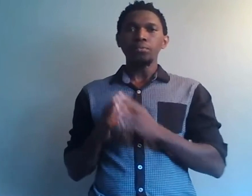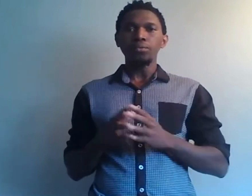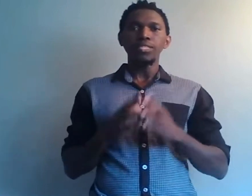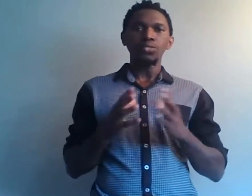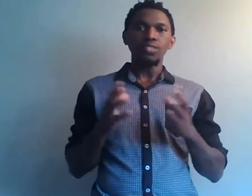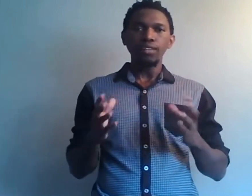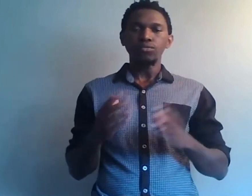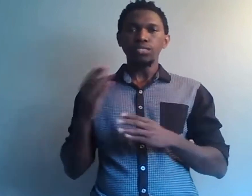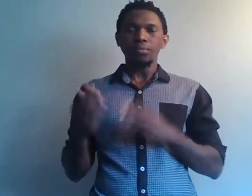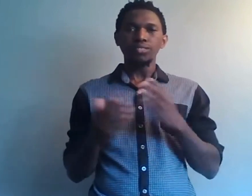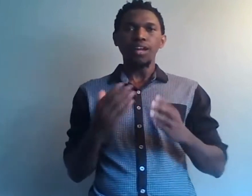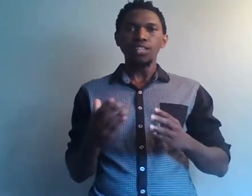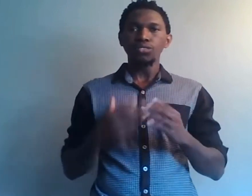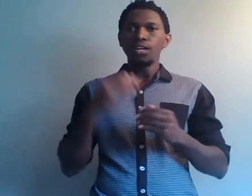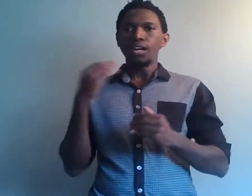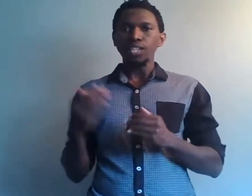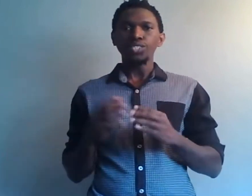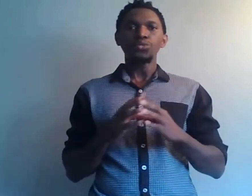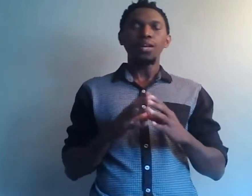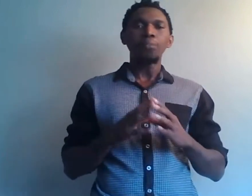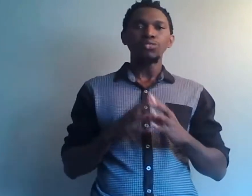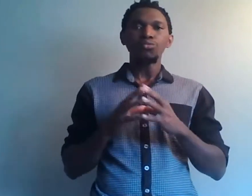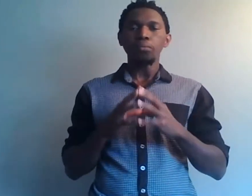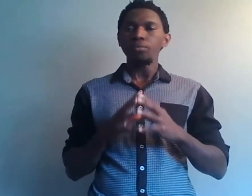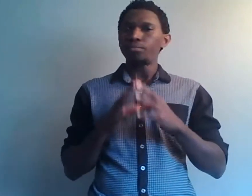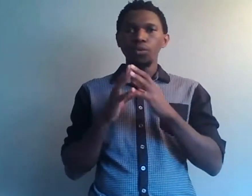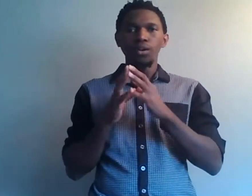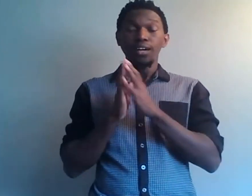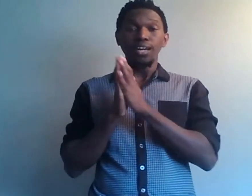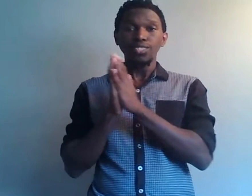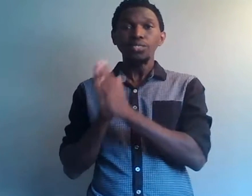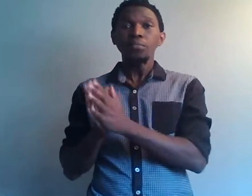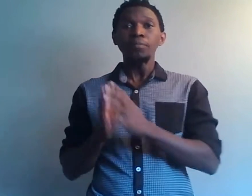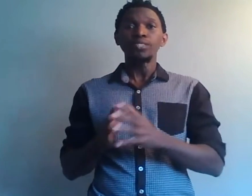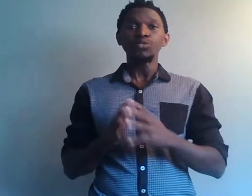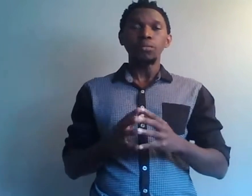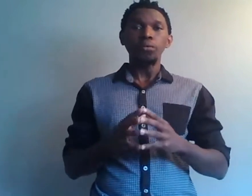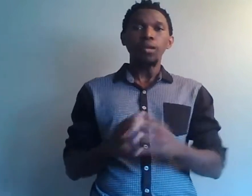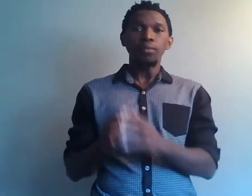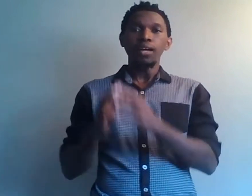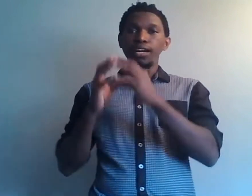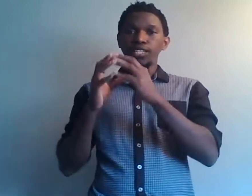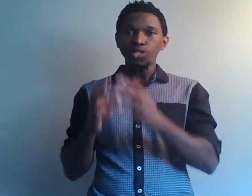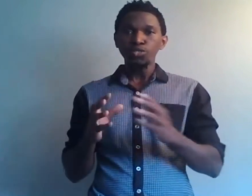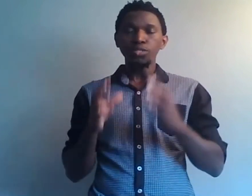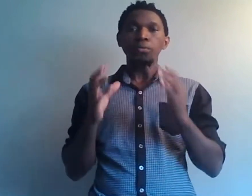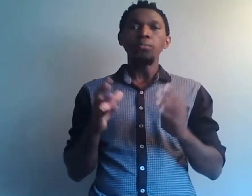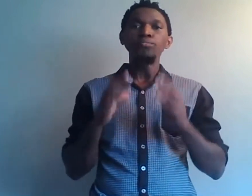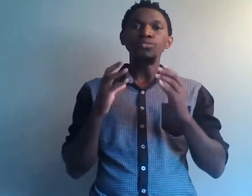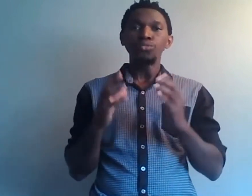un peu comment les choses arrivent. Tu sais,'est parce que l'argent, l'argent est toujours à la base de tous les problèmes. Non, l'argent n'est pas à la base de tous les problèmes. Les gens qui ont des problèmes dus à